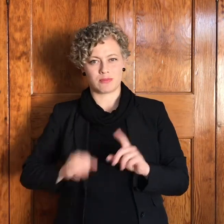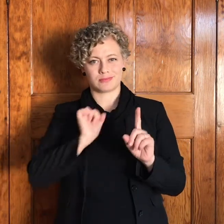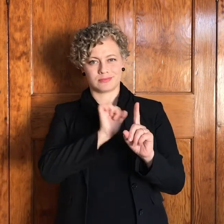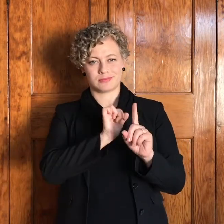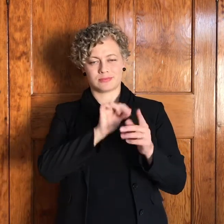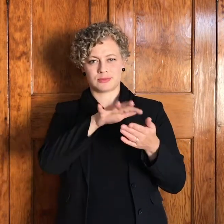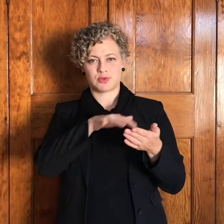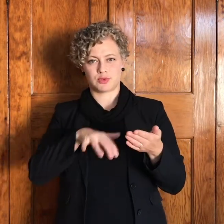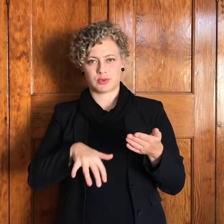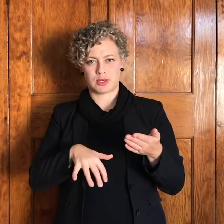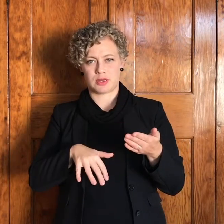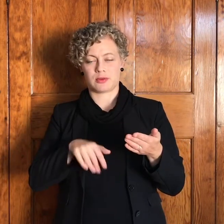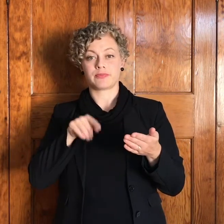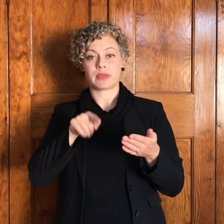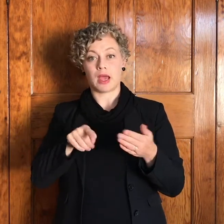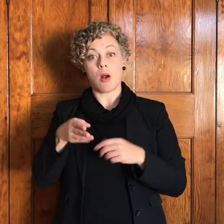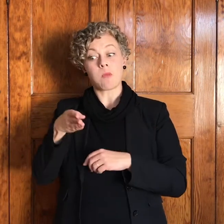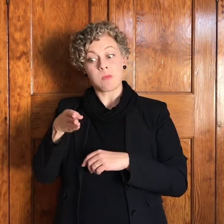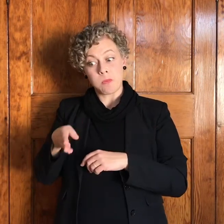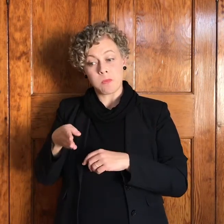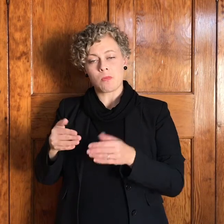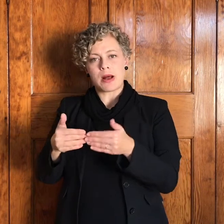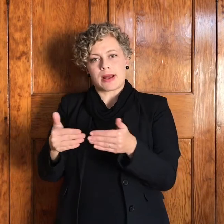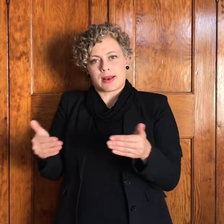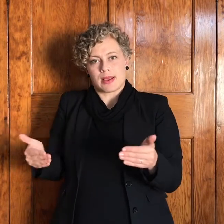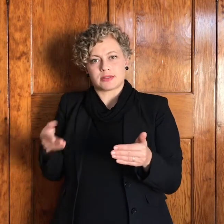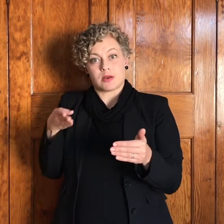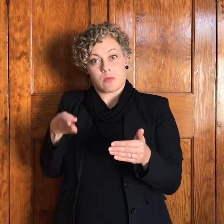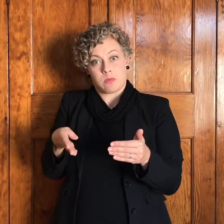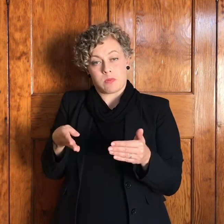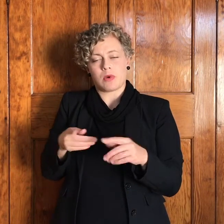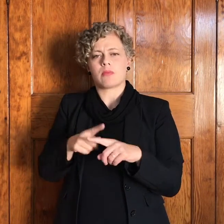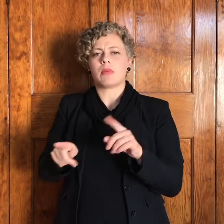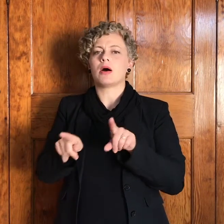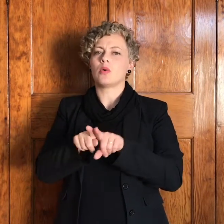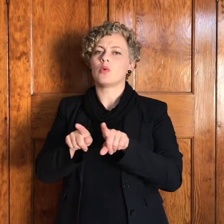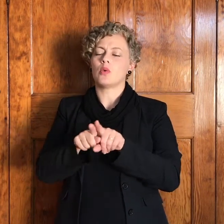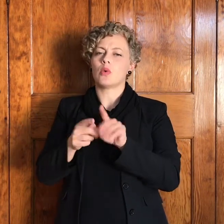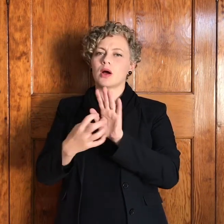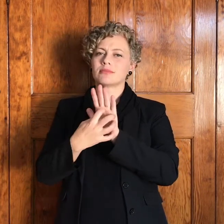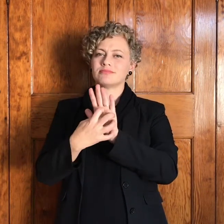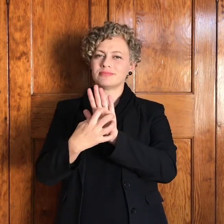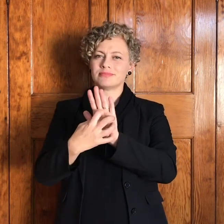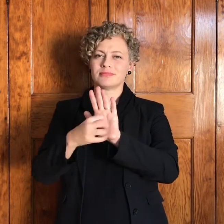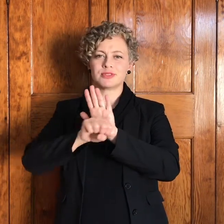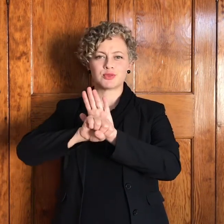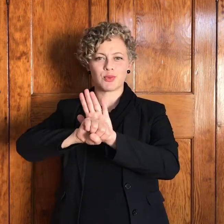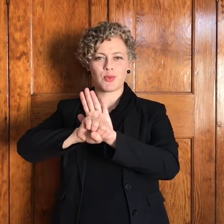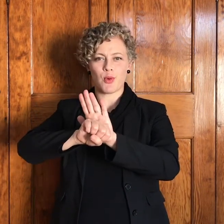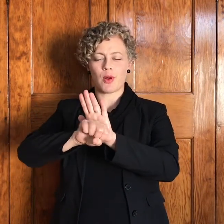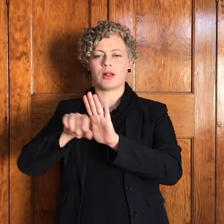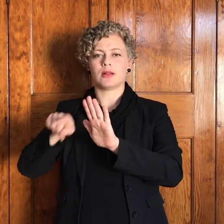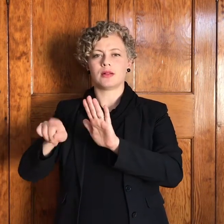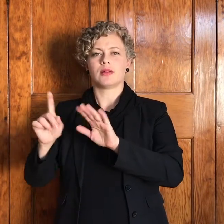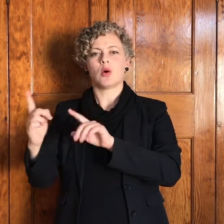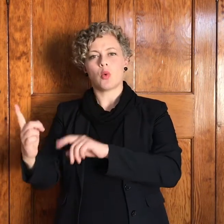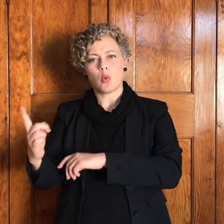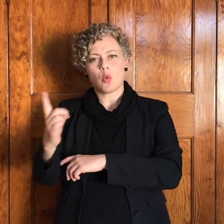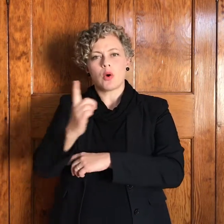letterlijk op die grens maar ook een symbool van oorgang het is twee uit een loop in die ervarings wat hy het